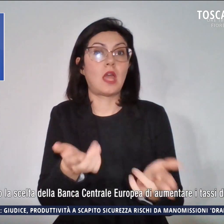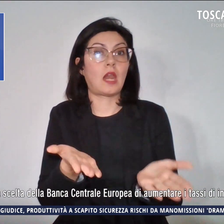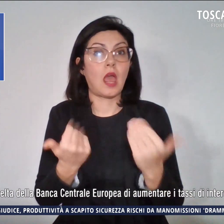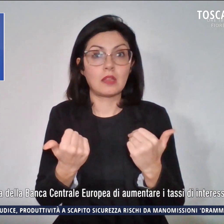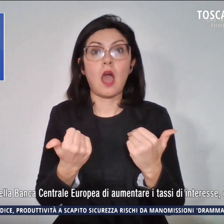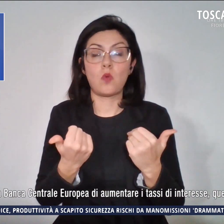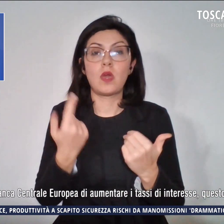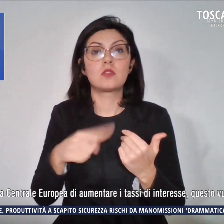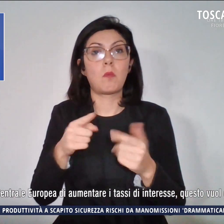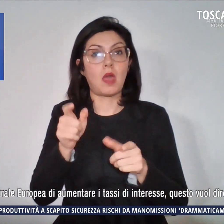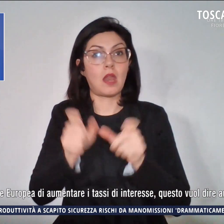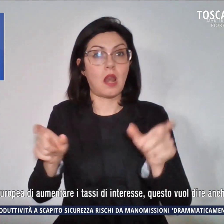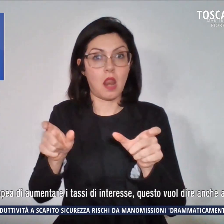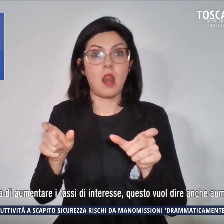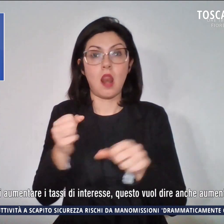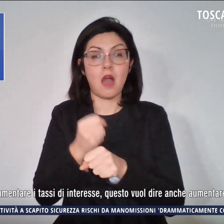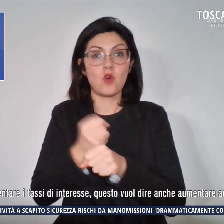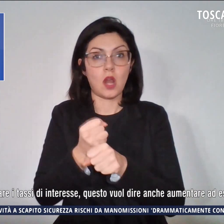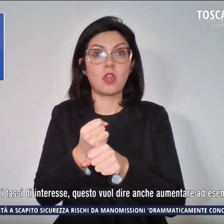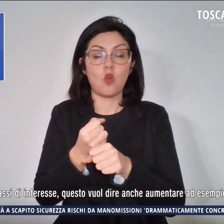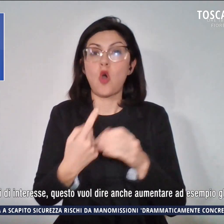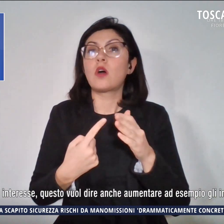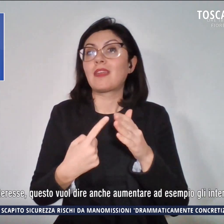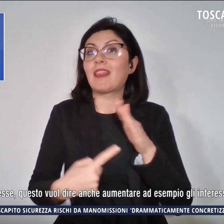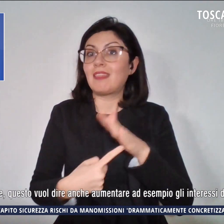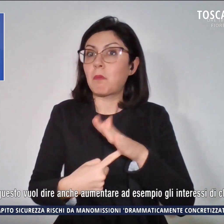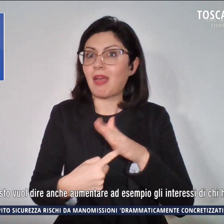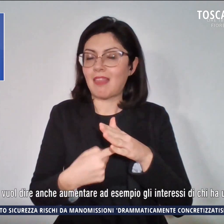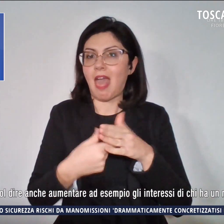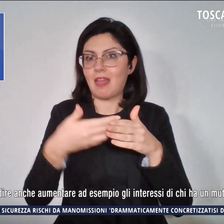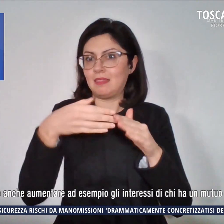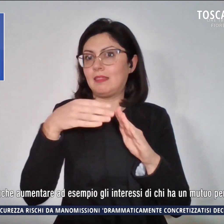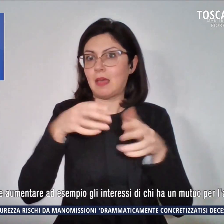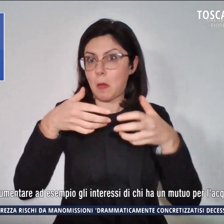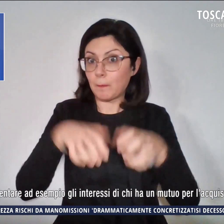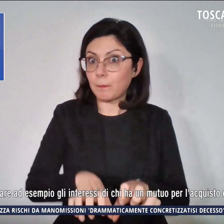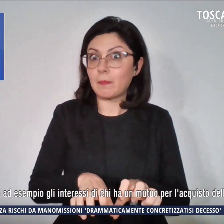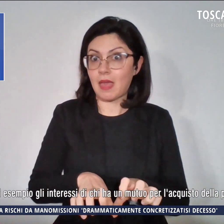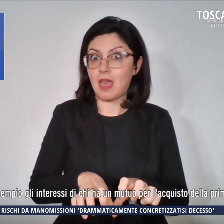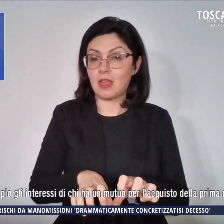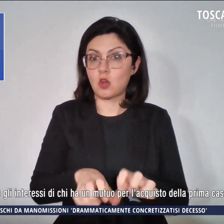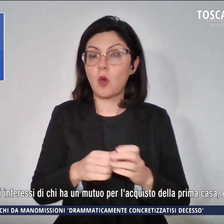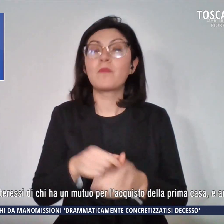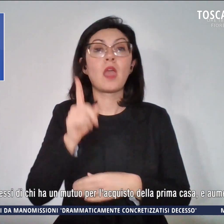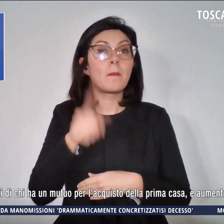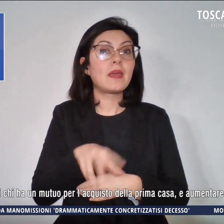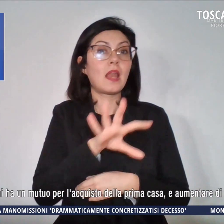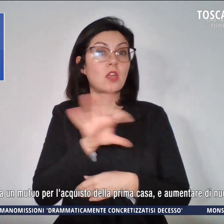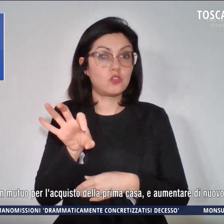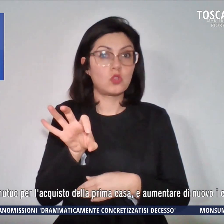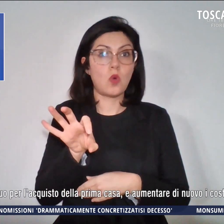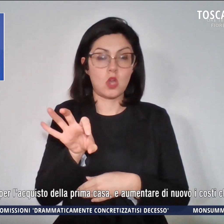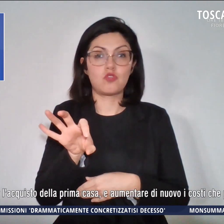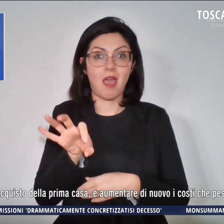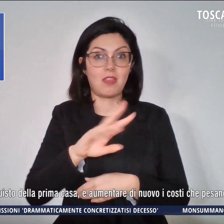di una mensilità all'anno. Stiamo parlando di 1.500 Euro di mensilità media,